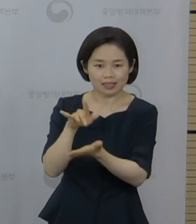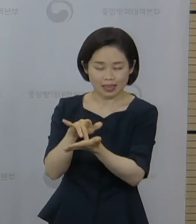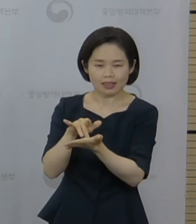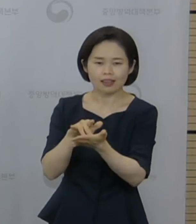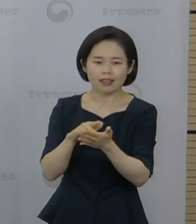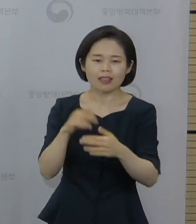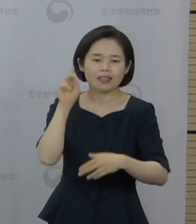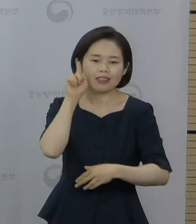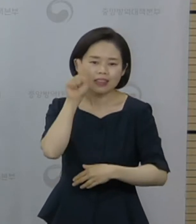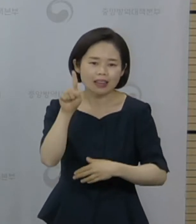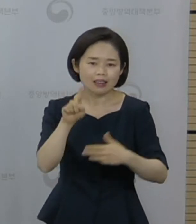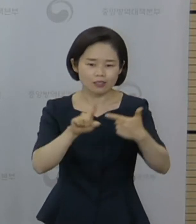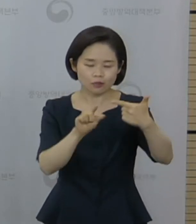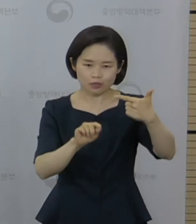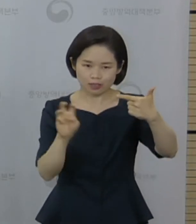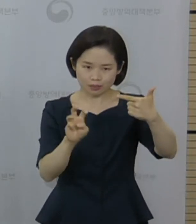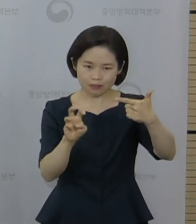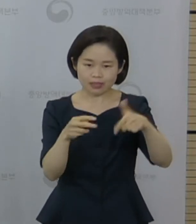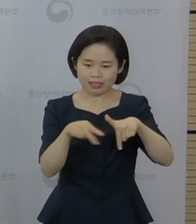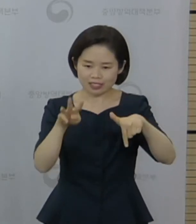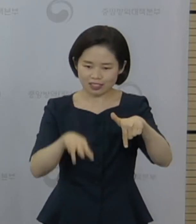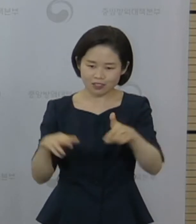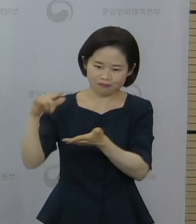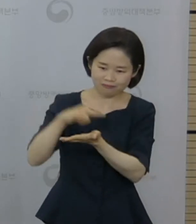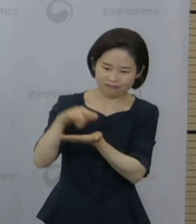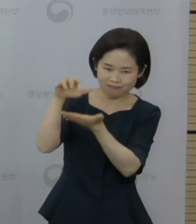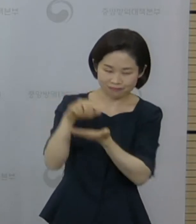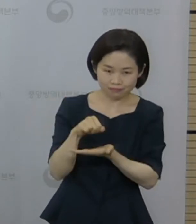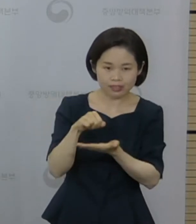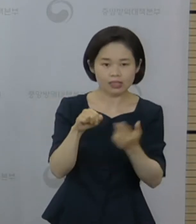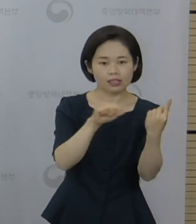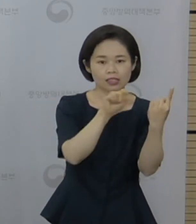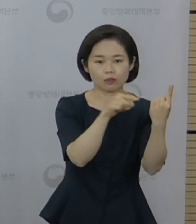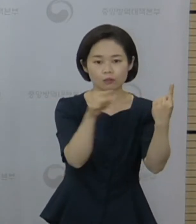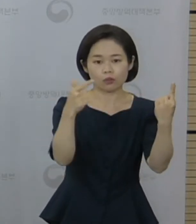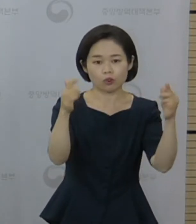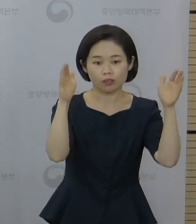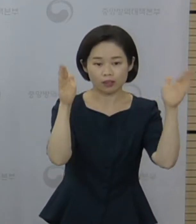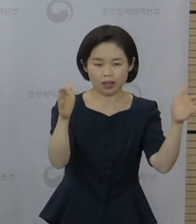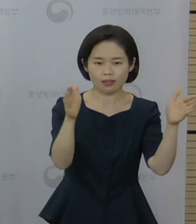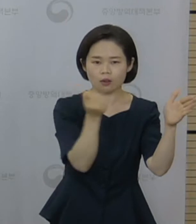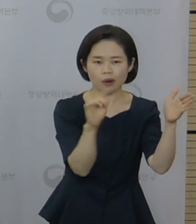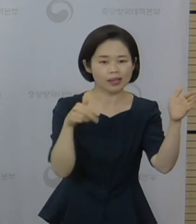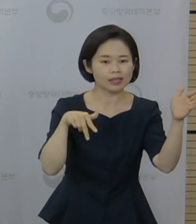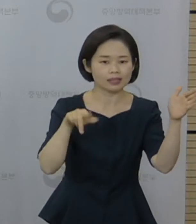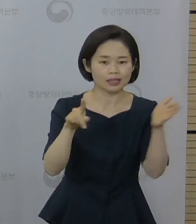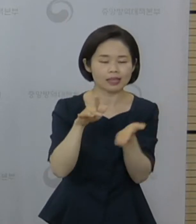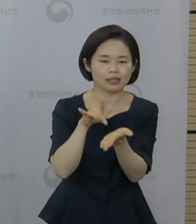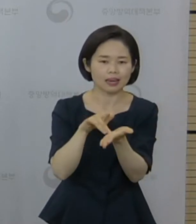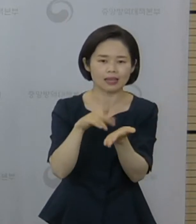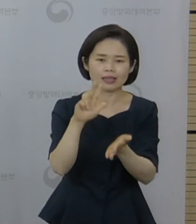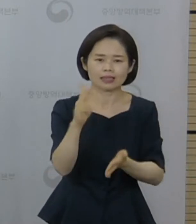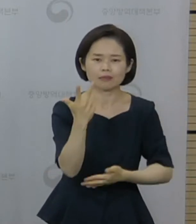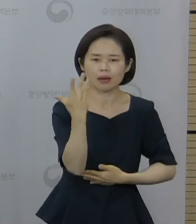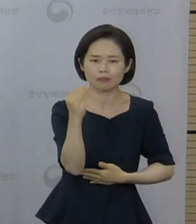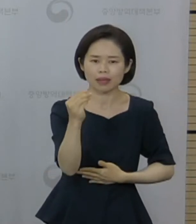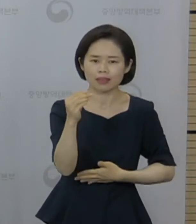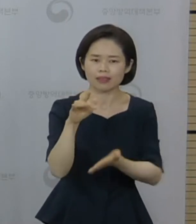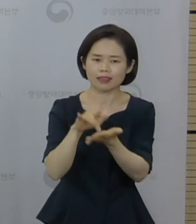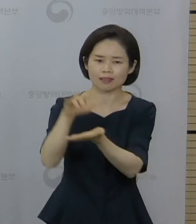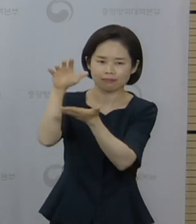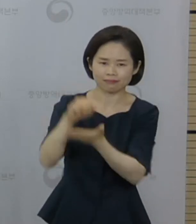인천공항에 도착합니다. 이로써 상반기에 도입 예정인 화이자 백신 총 700만 회분의 도입이 완료되고